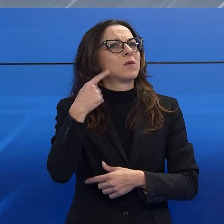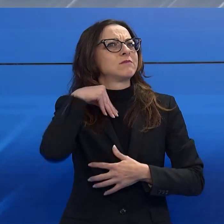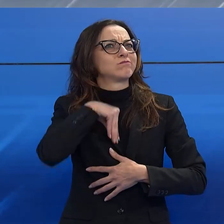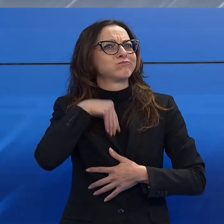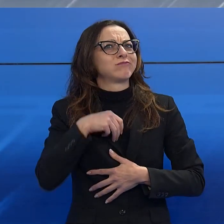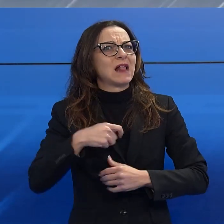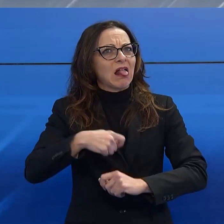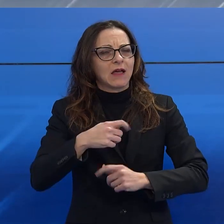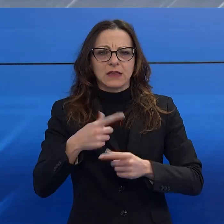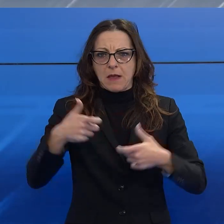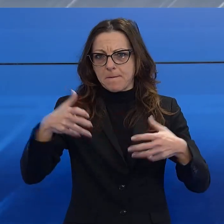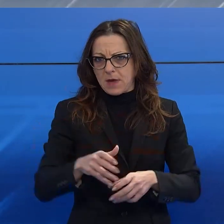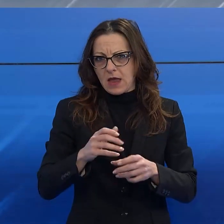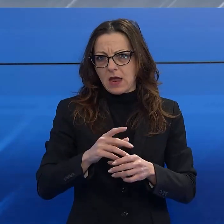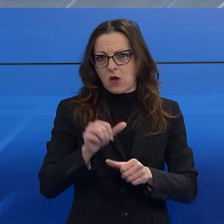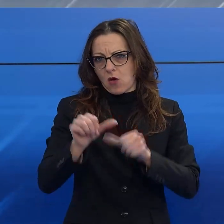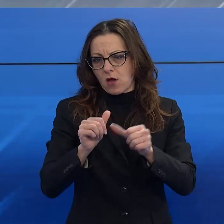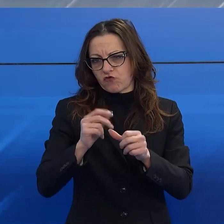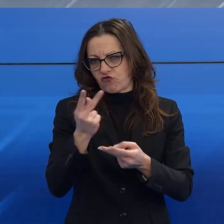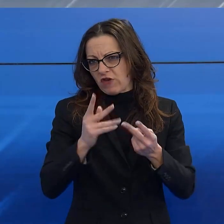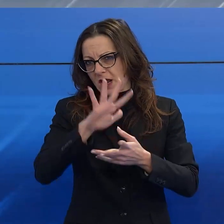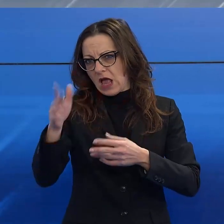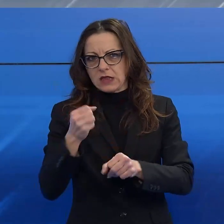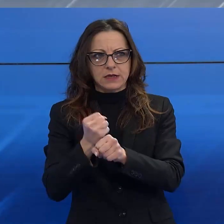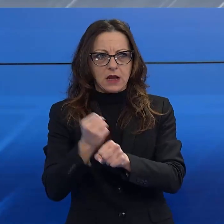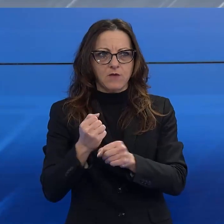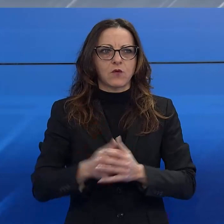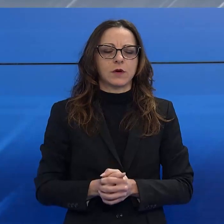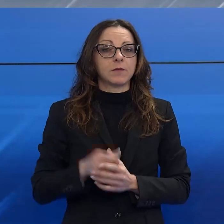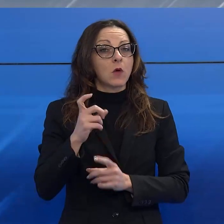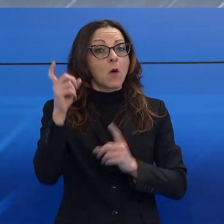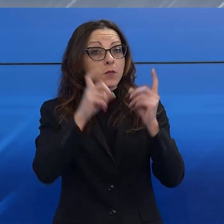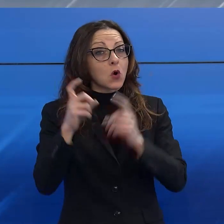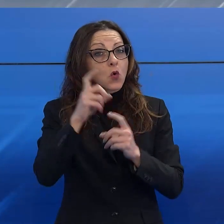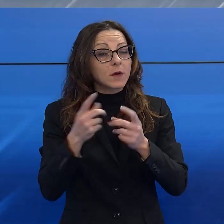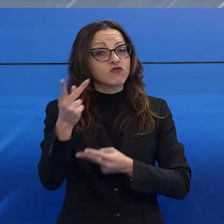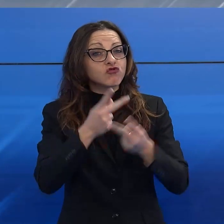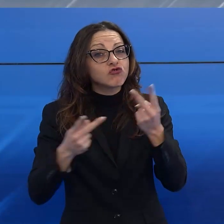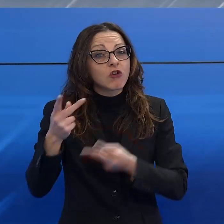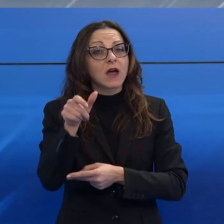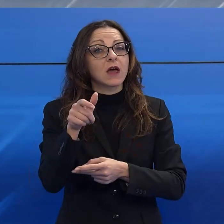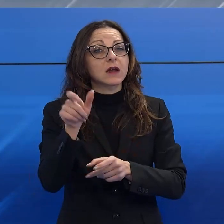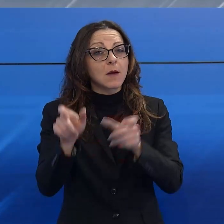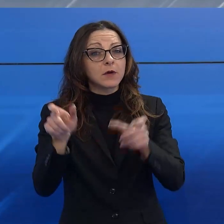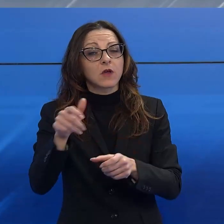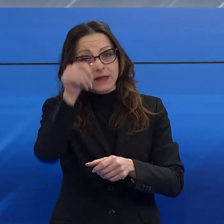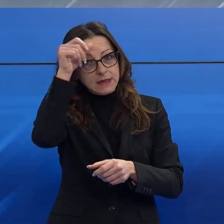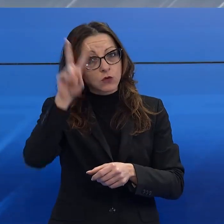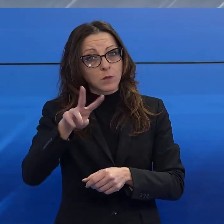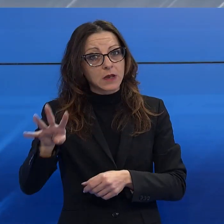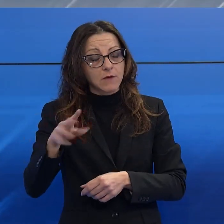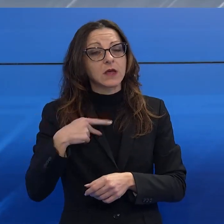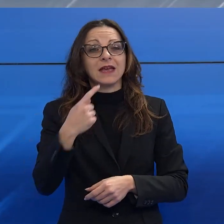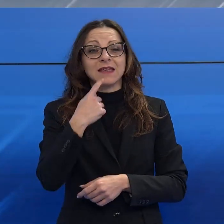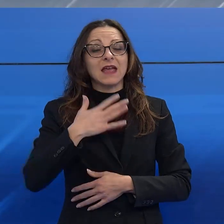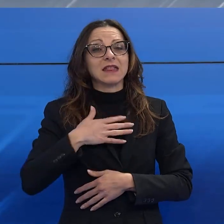fuggono verso altre professioni. Aumentano così i timori per la ricerca di personale per l'estate 2024. Lo stop ai bagnini under 18